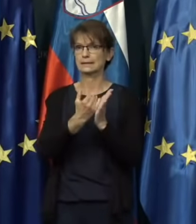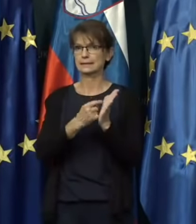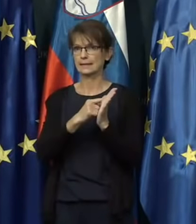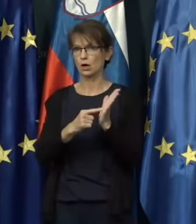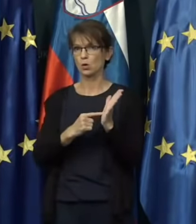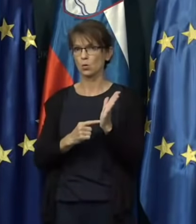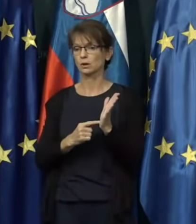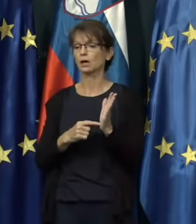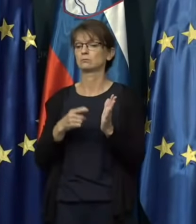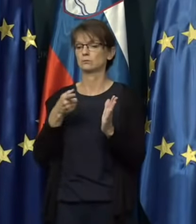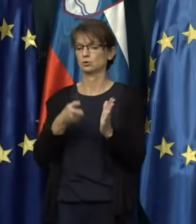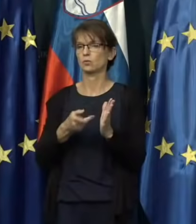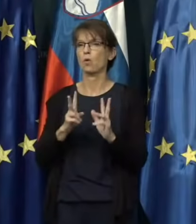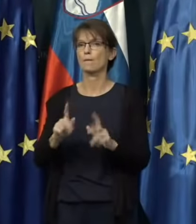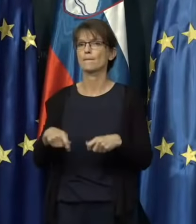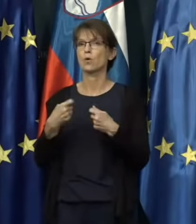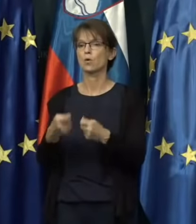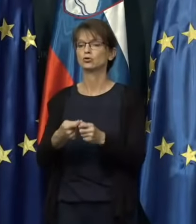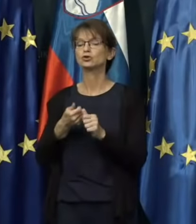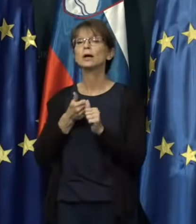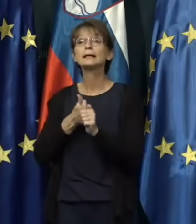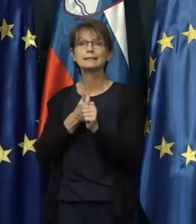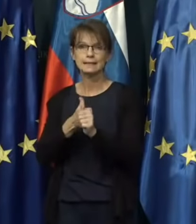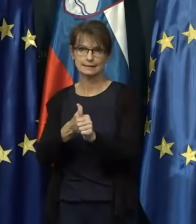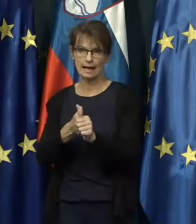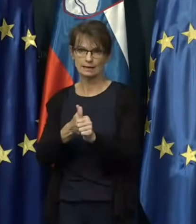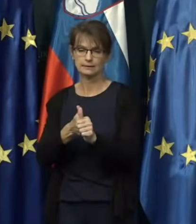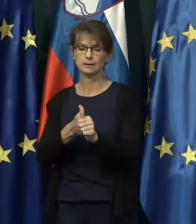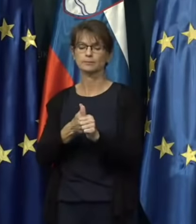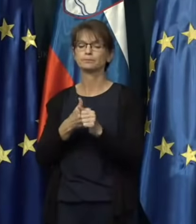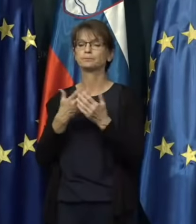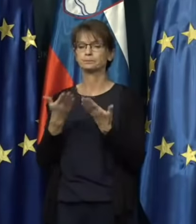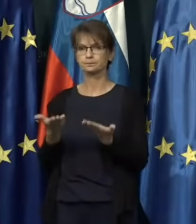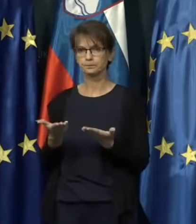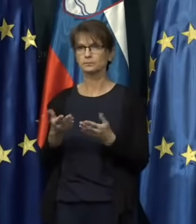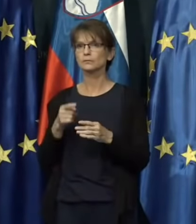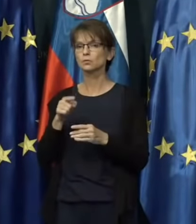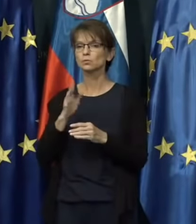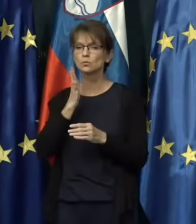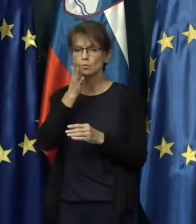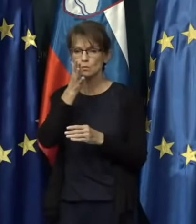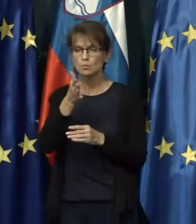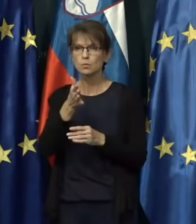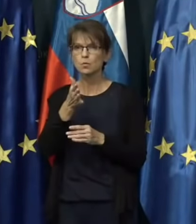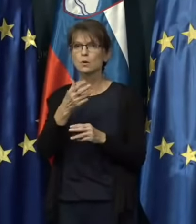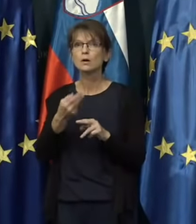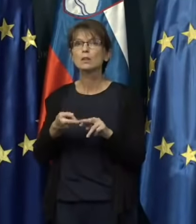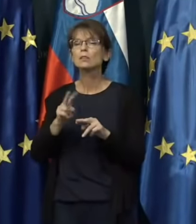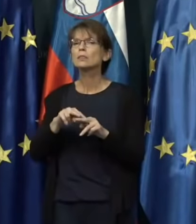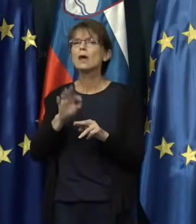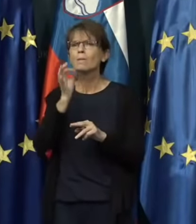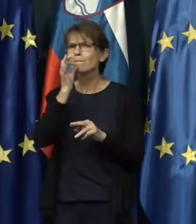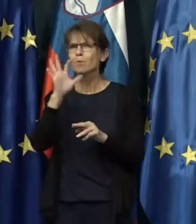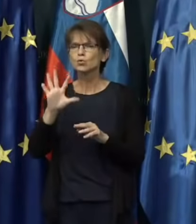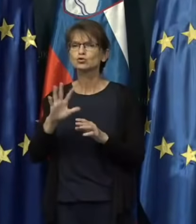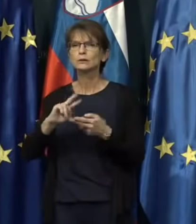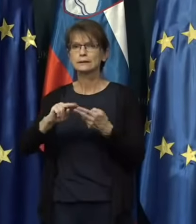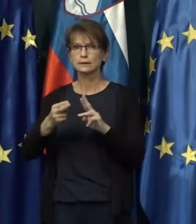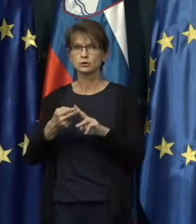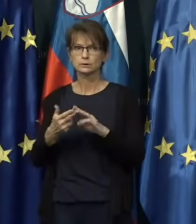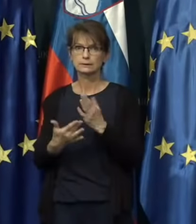to sledenje in sicer bo to najboljši način